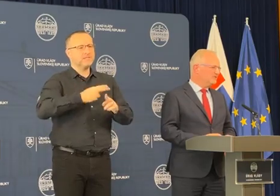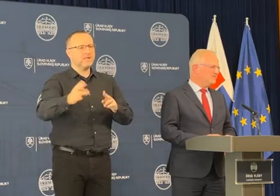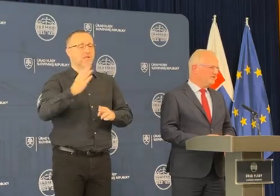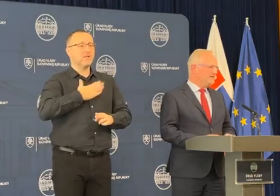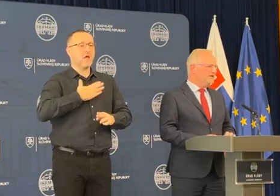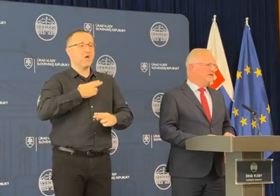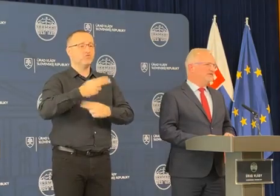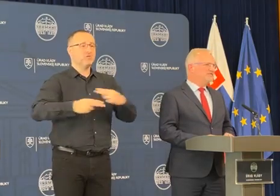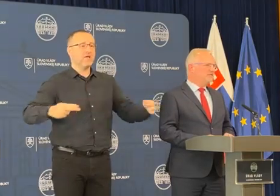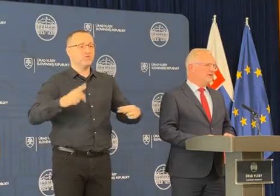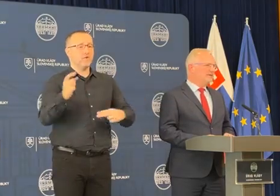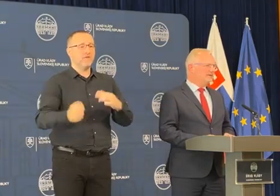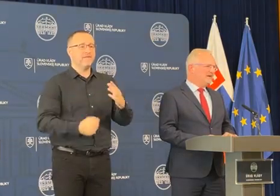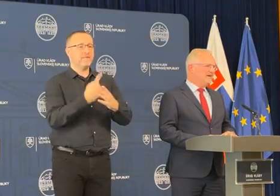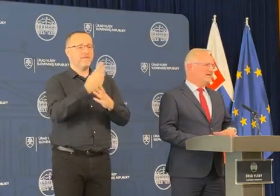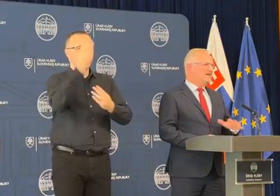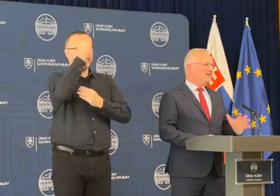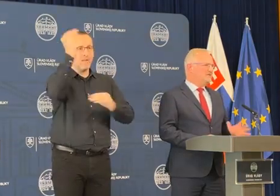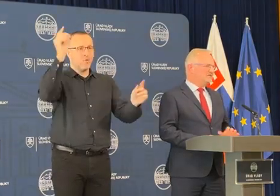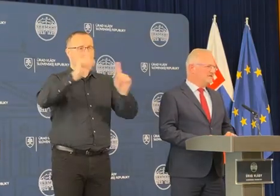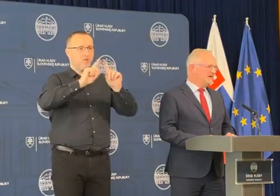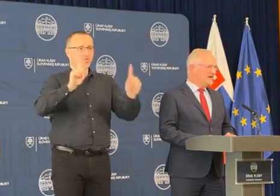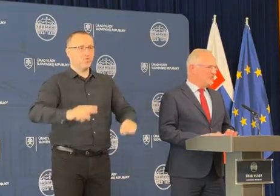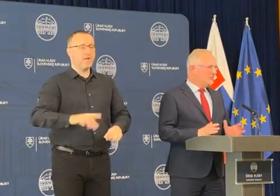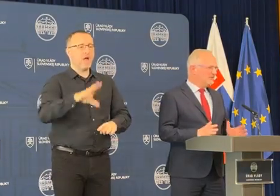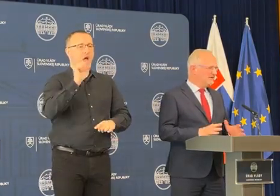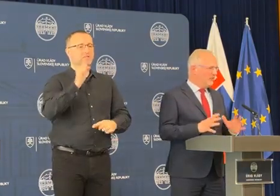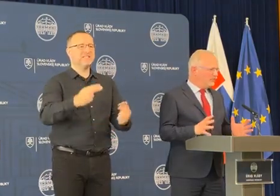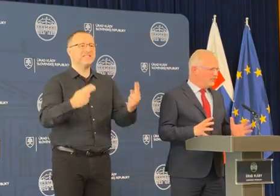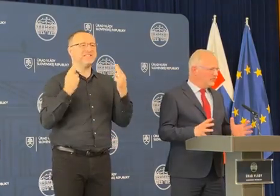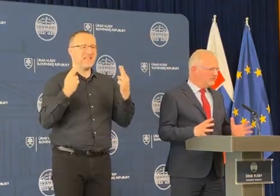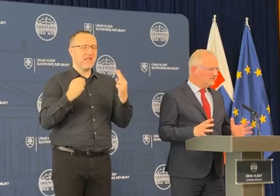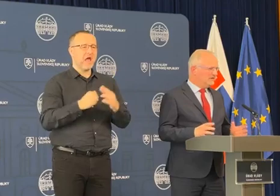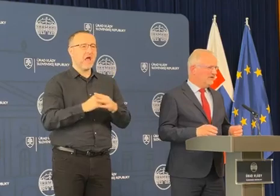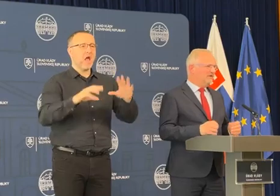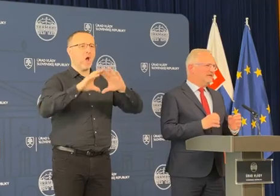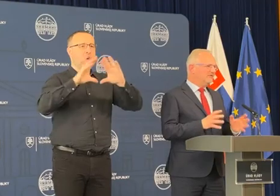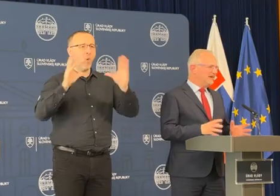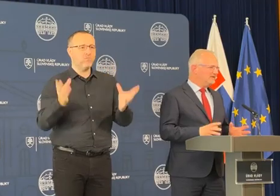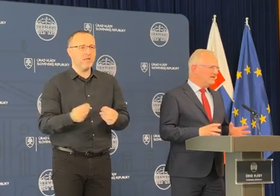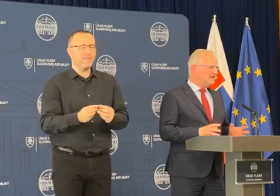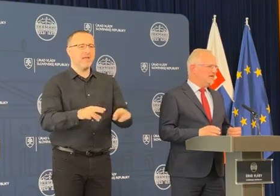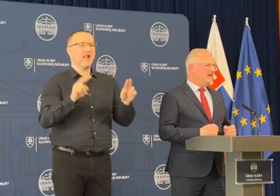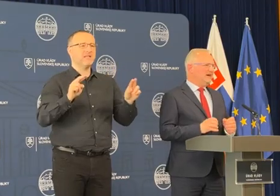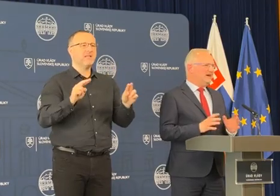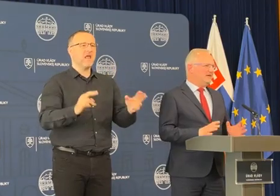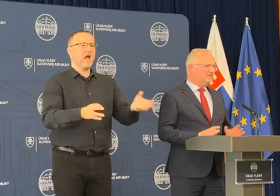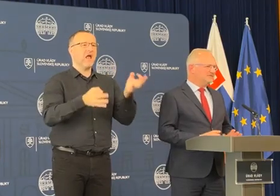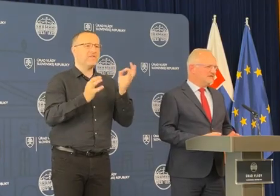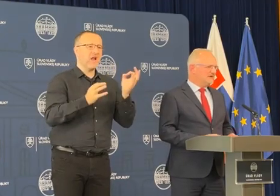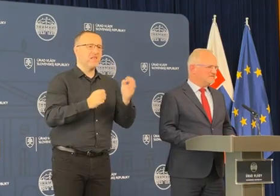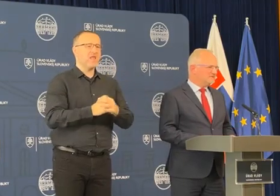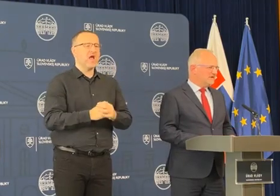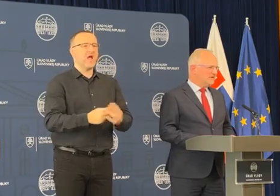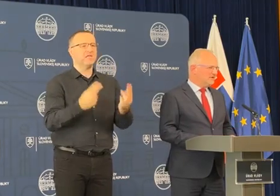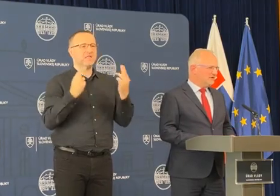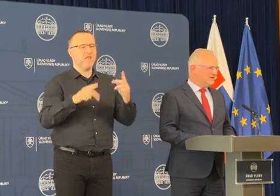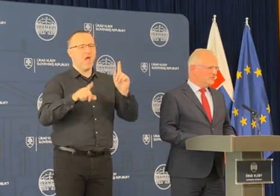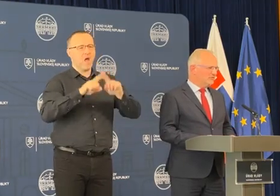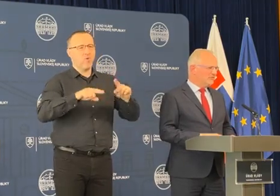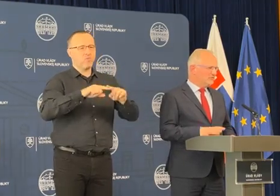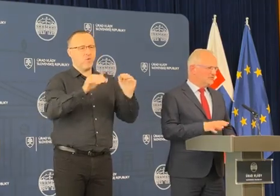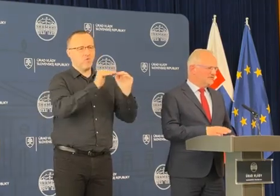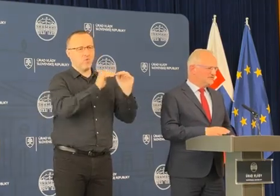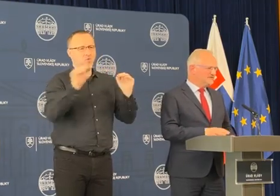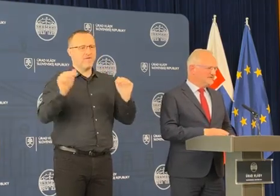záväzku, ktorý vyplýva z memoranda tak, aby tá cena a objem komodity je kvalita a aj cena zostali na